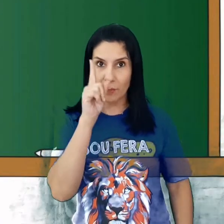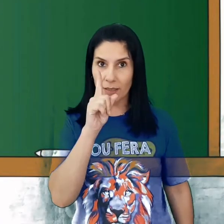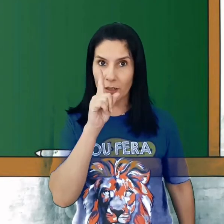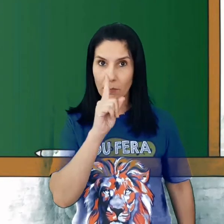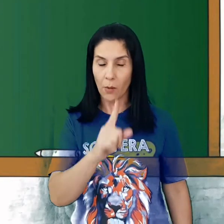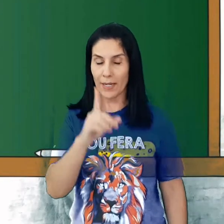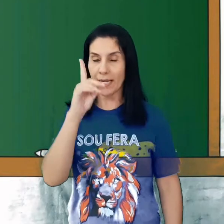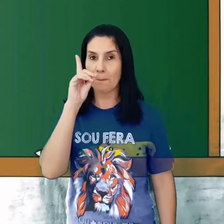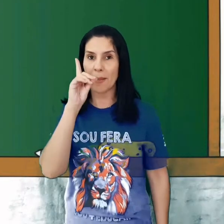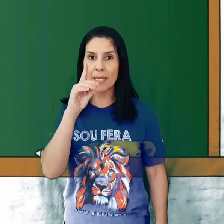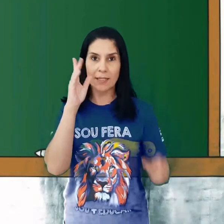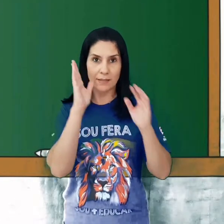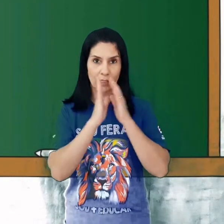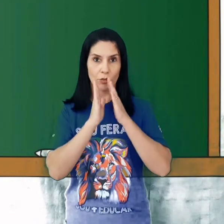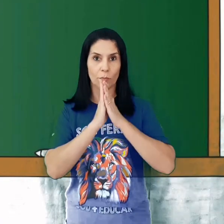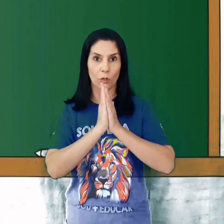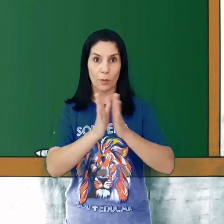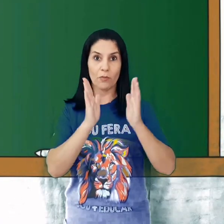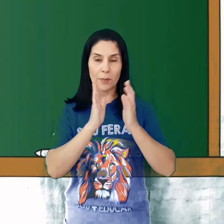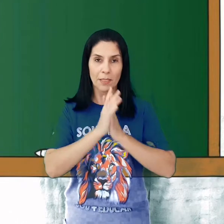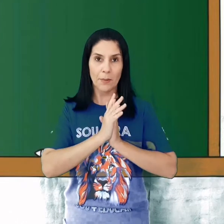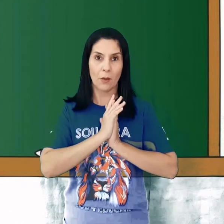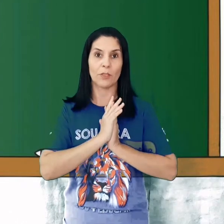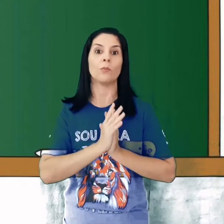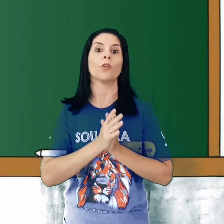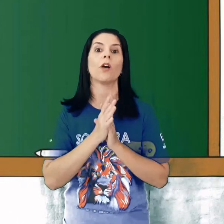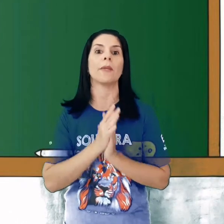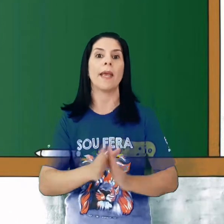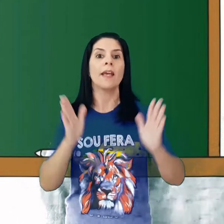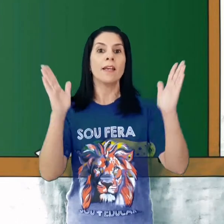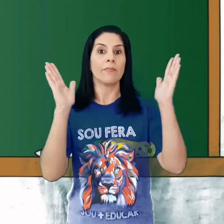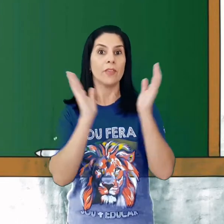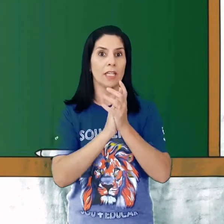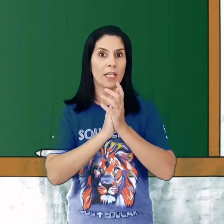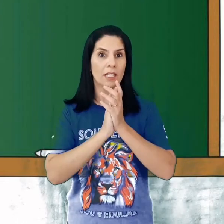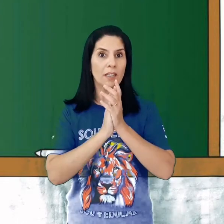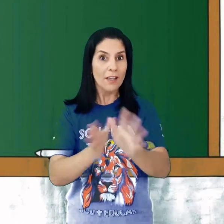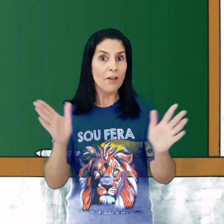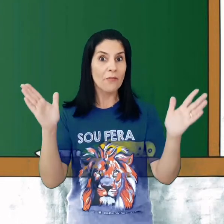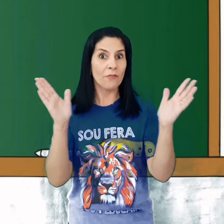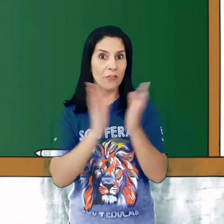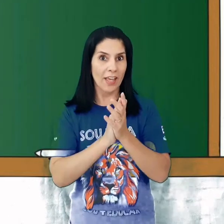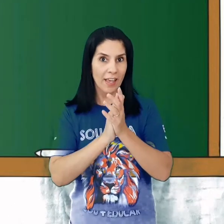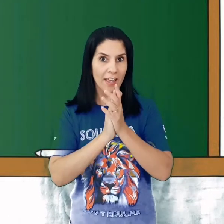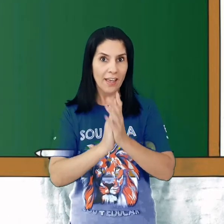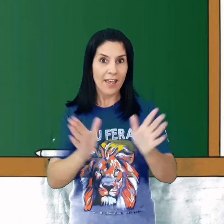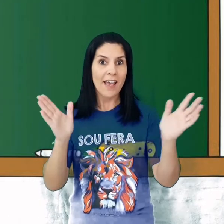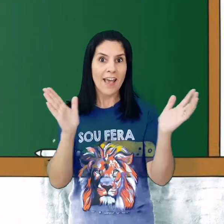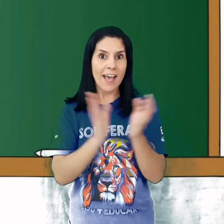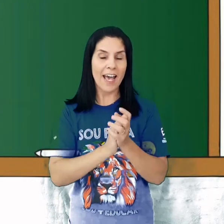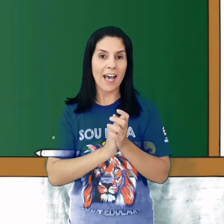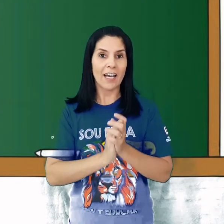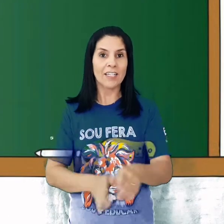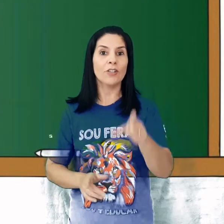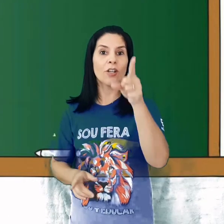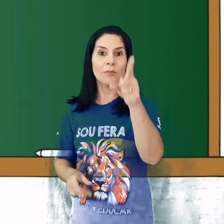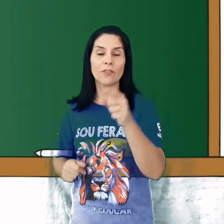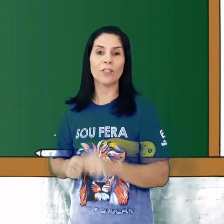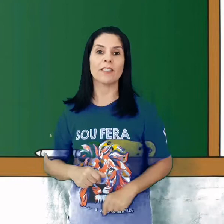batendo palma. A cada pedacinho do meu nome, eu vou bater palma. Então, meu nome é N-I-V-A. E o nome de vocês?